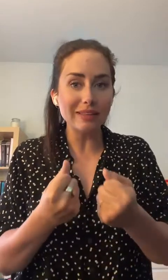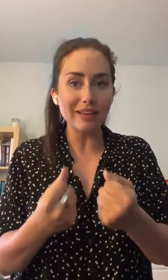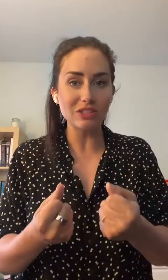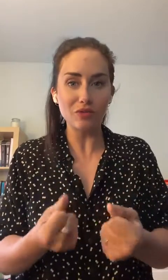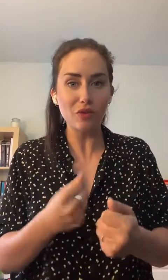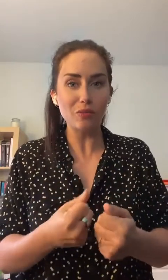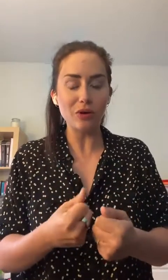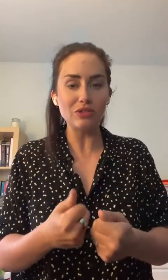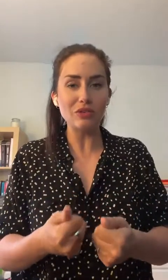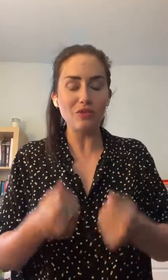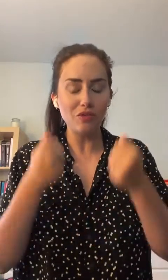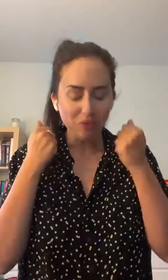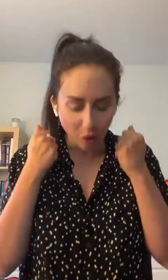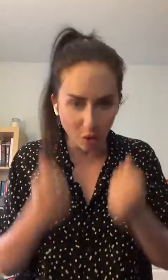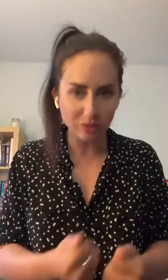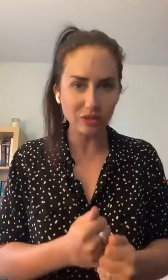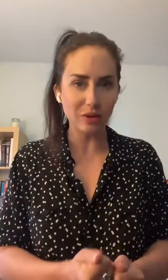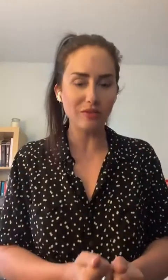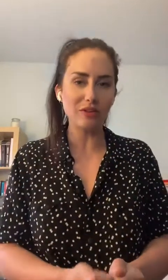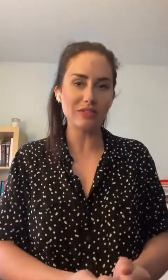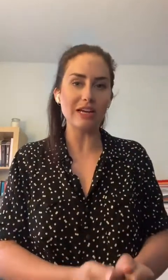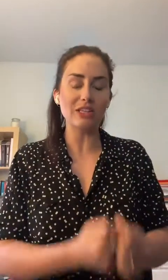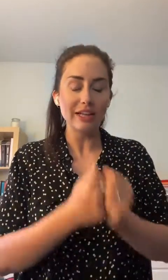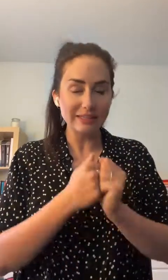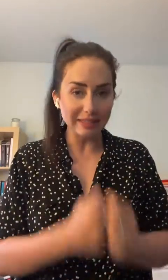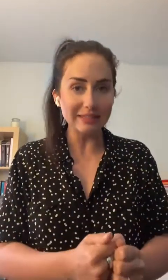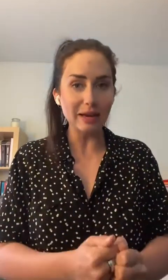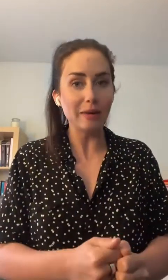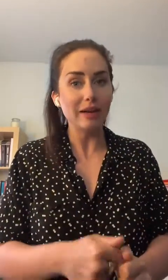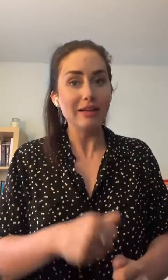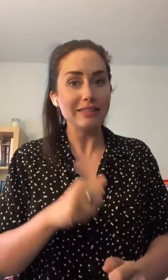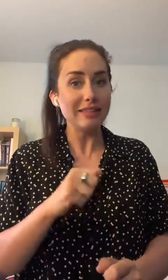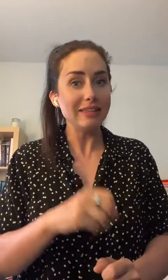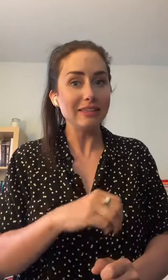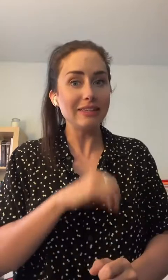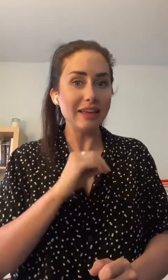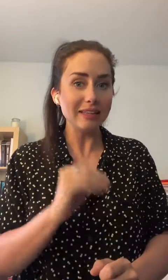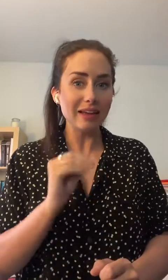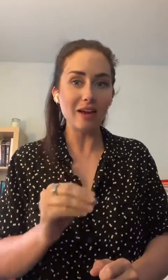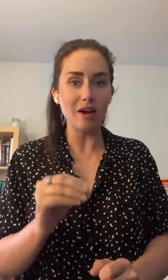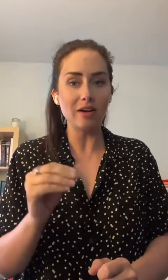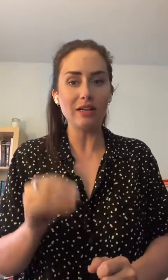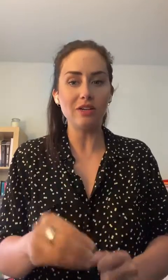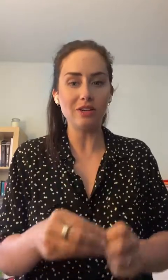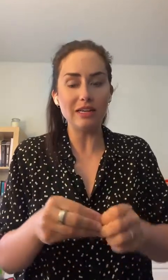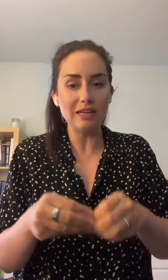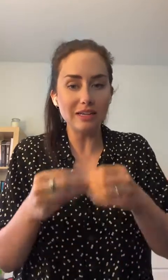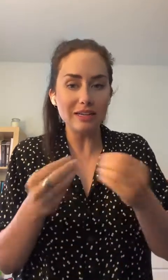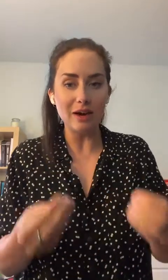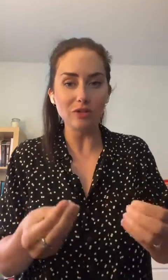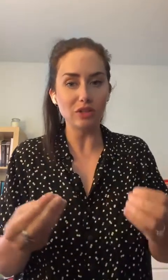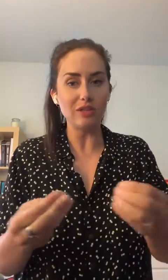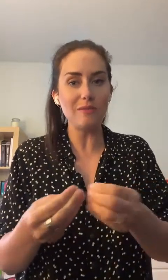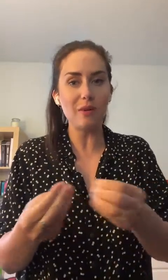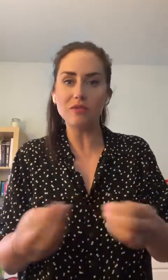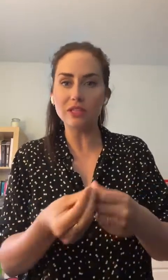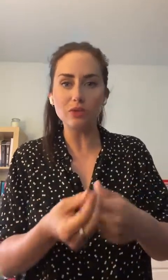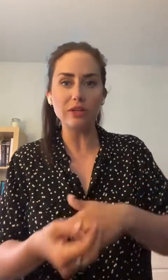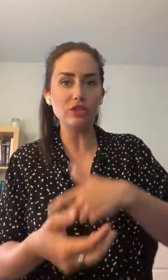prête à recevoir vos produits. Il faut nettoyer votre visage. Sincèrement, c'est très, très rare les clientes qui peuvent se nettoyer